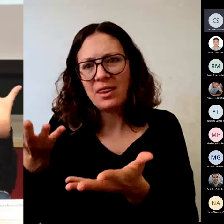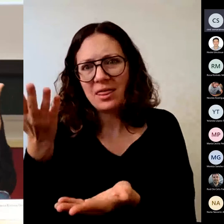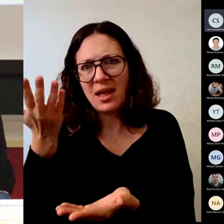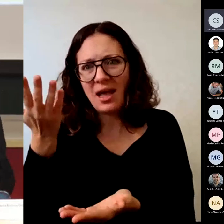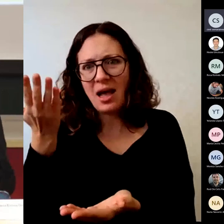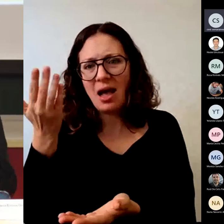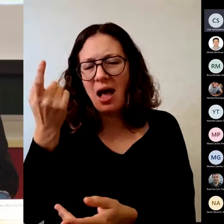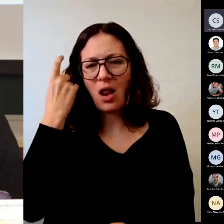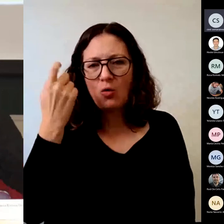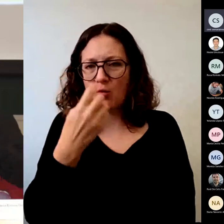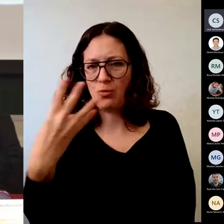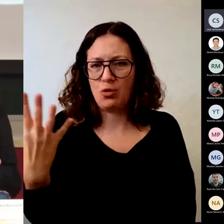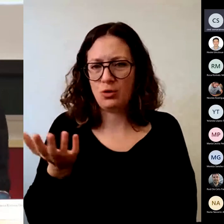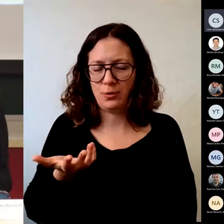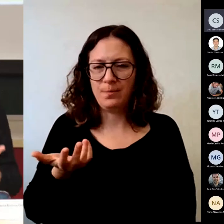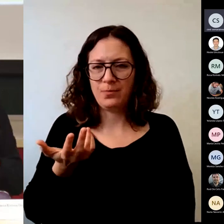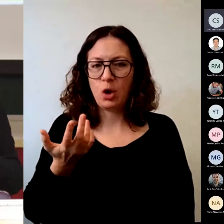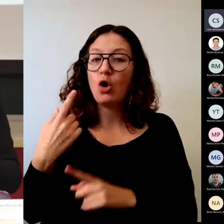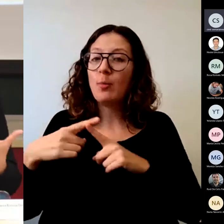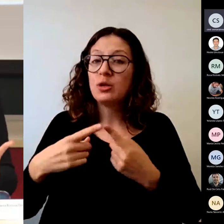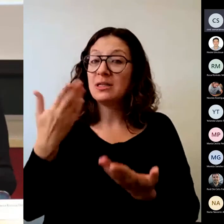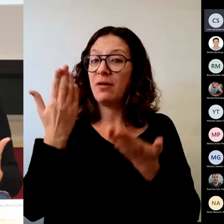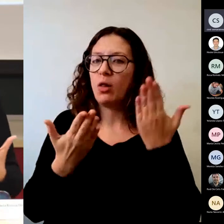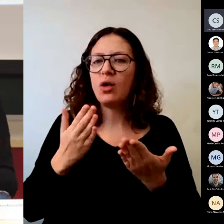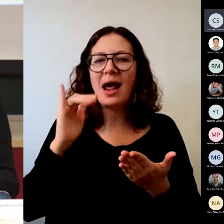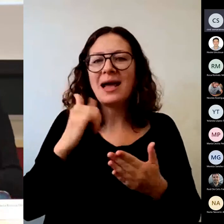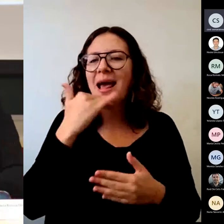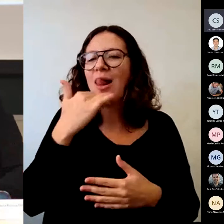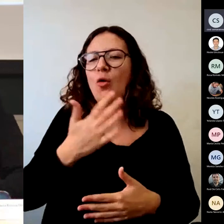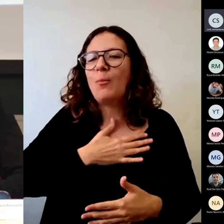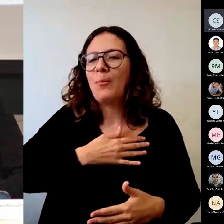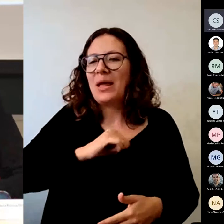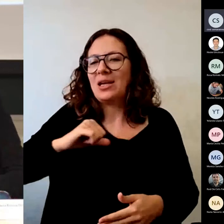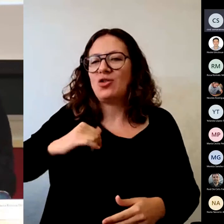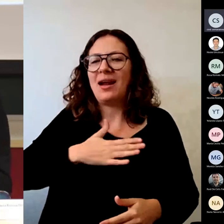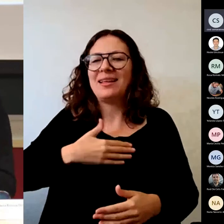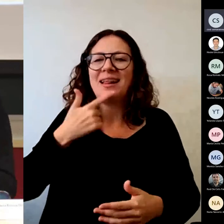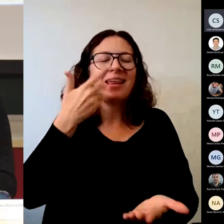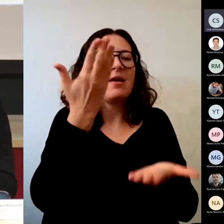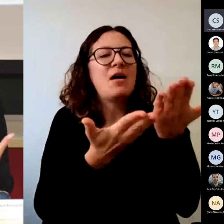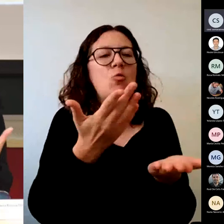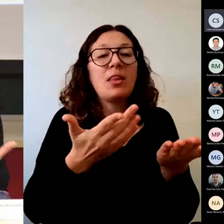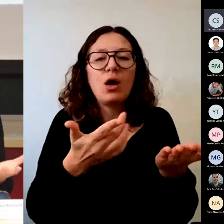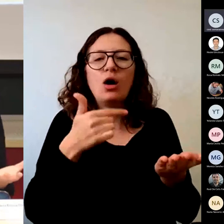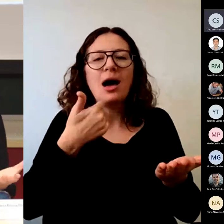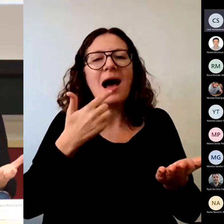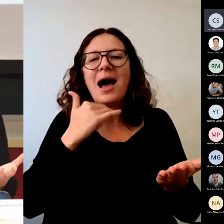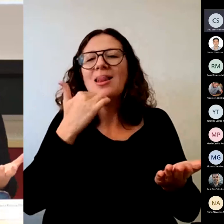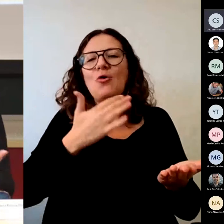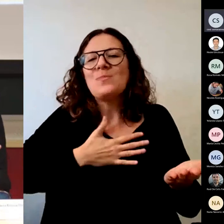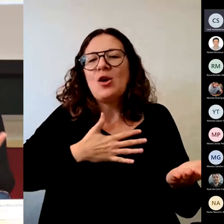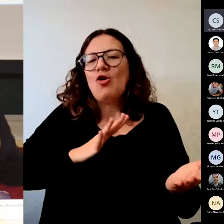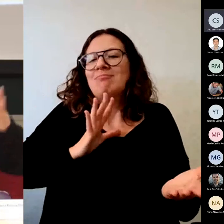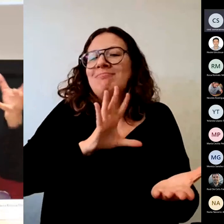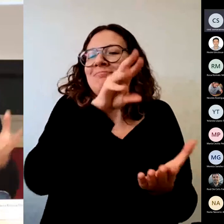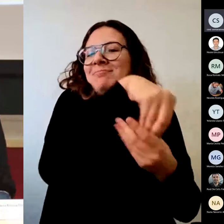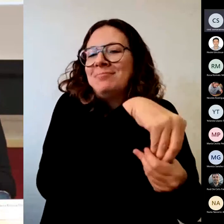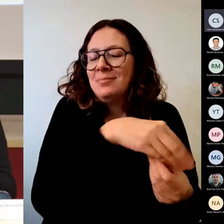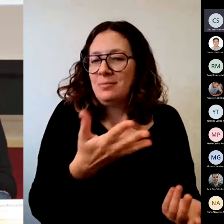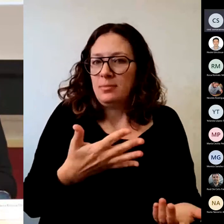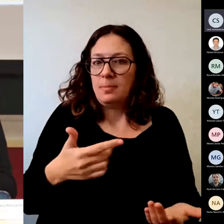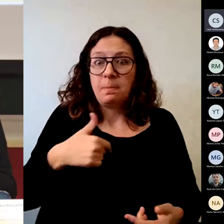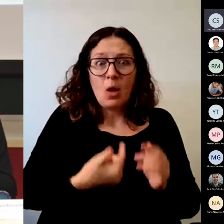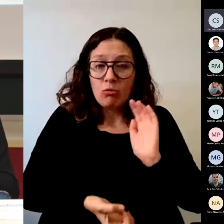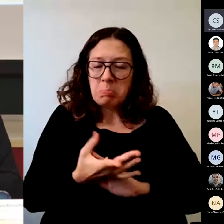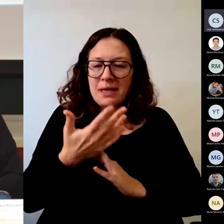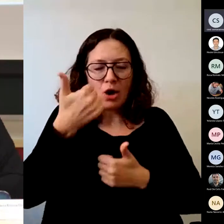tienen un componente personal en los que cada uno de nosotros aporta pone algo de nuestra personalidad a la hora de crear un examen a la hora de crear un